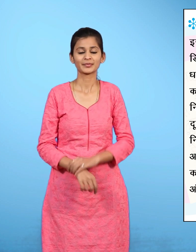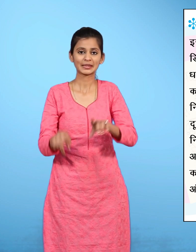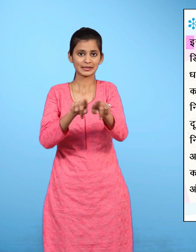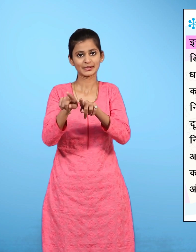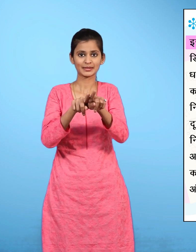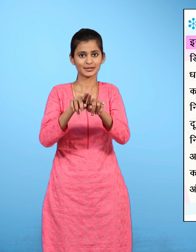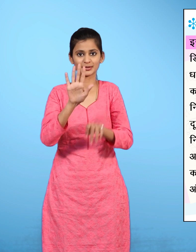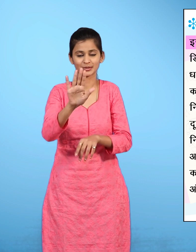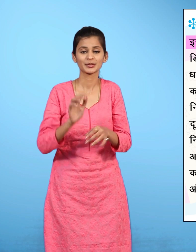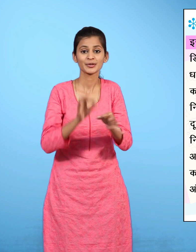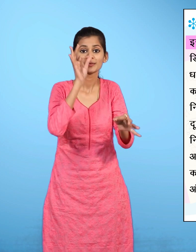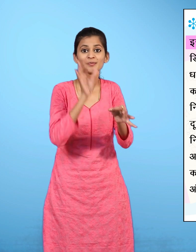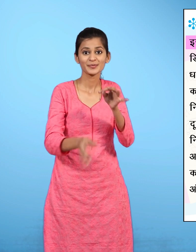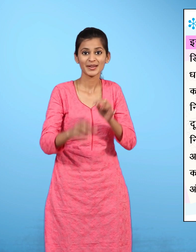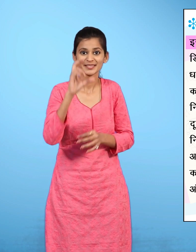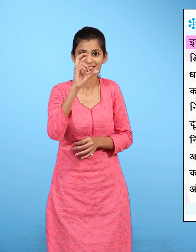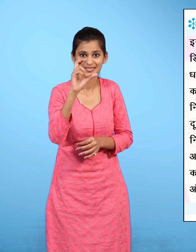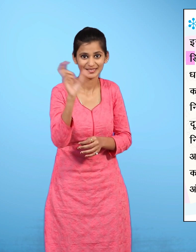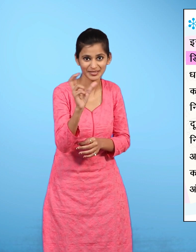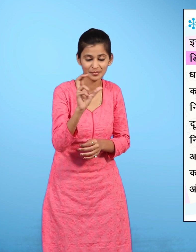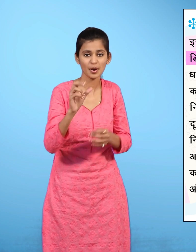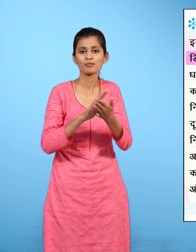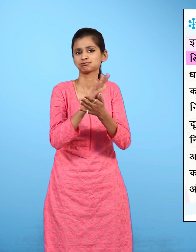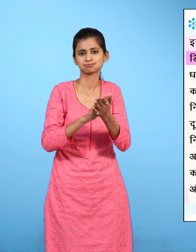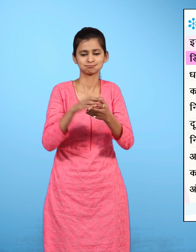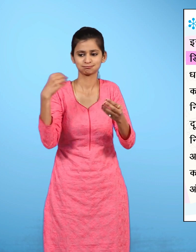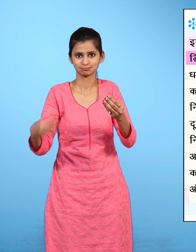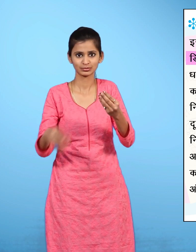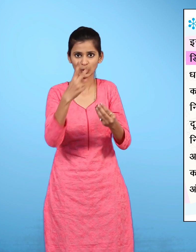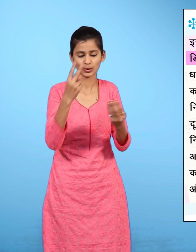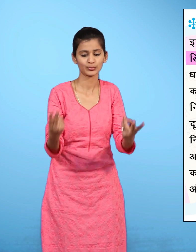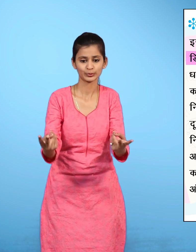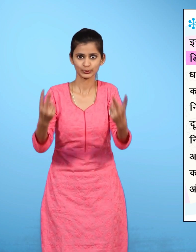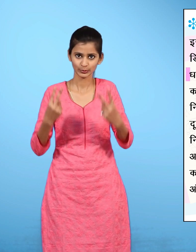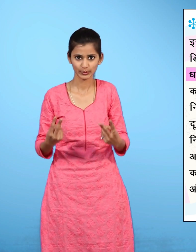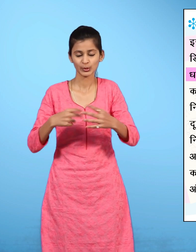इसके लिए चाहिए दो माचिस की खाली डिबियां या आईस्क्रीम के कप और धागा